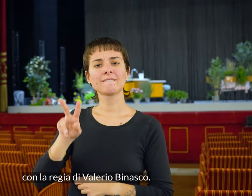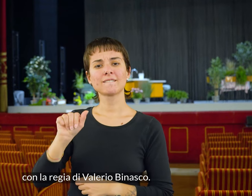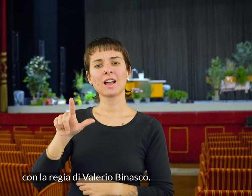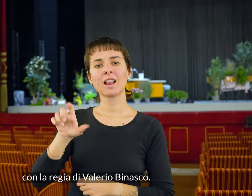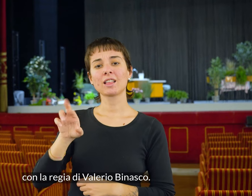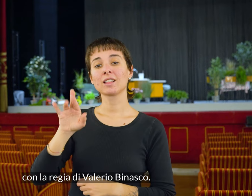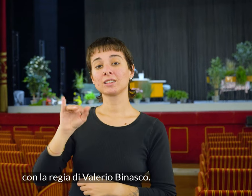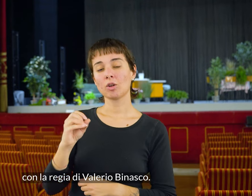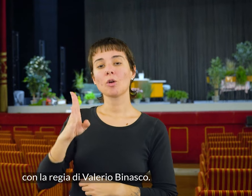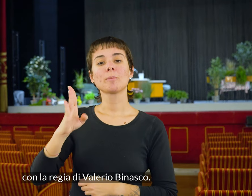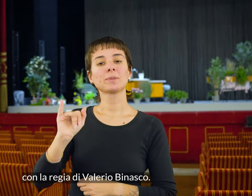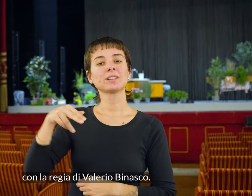regia di Valerio Binasco.